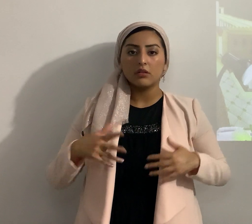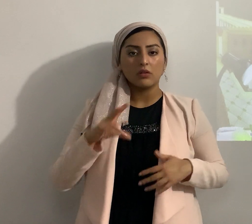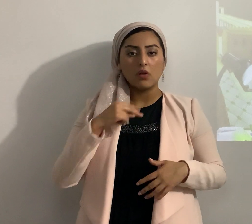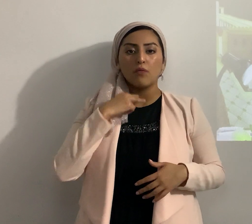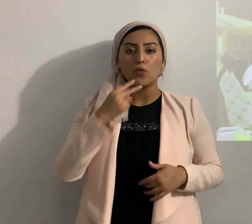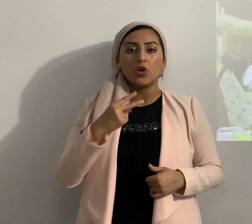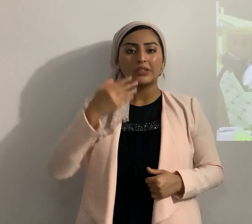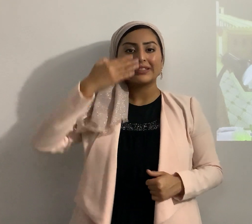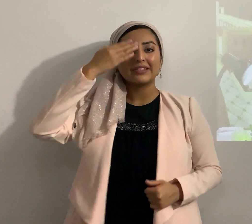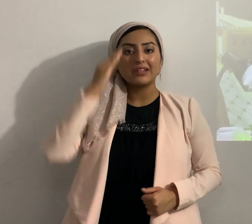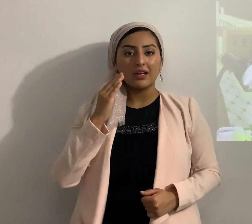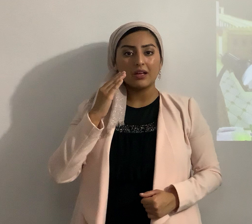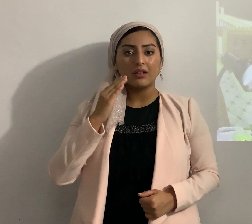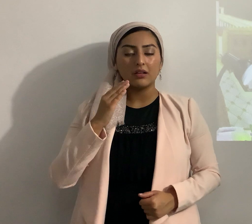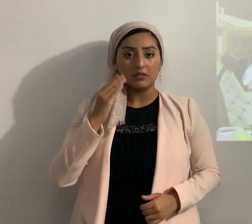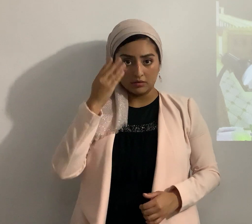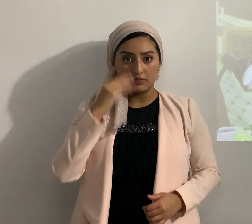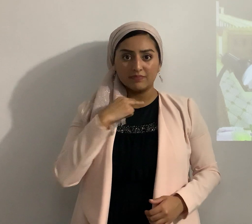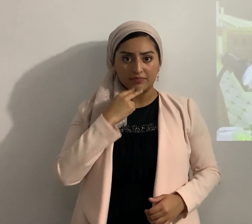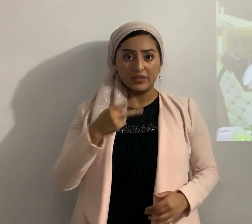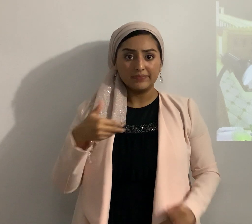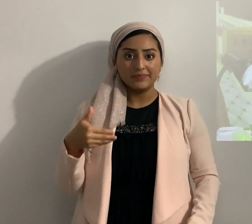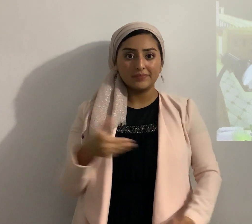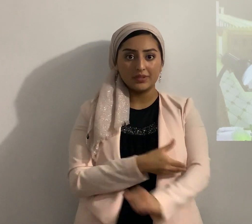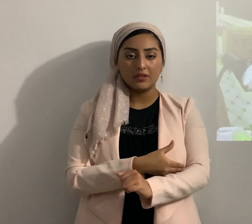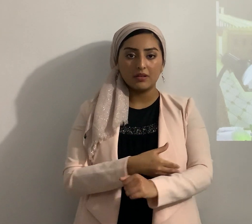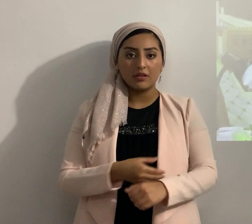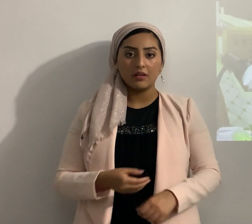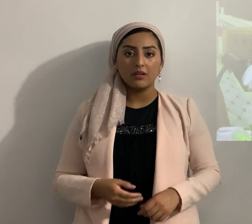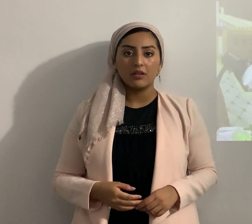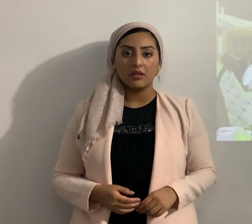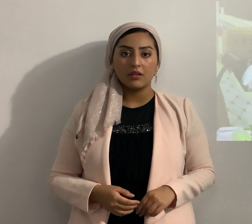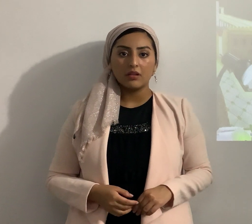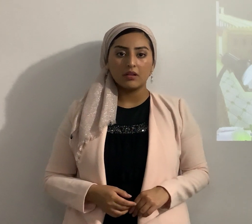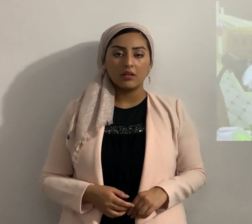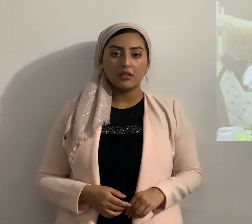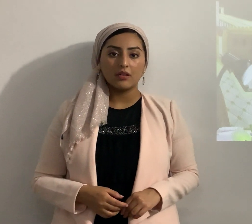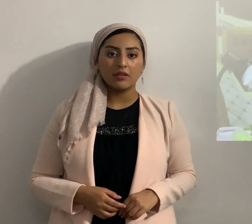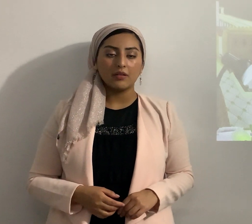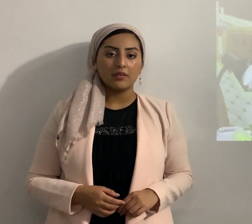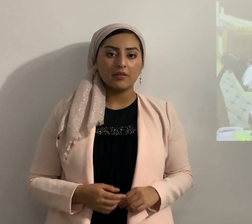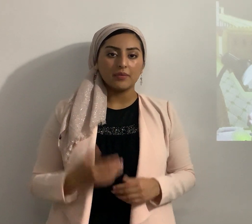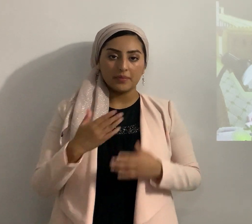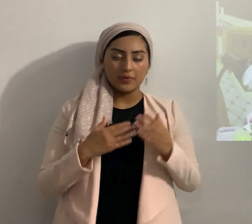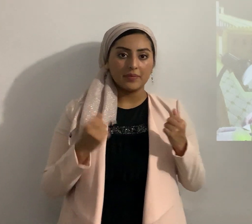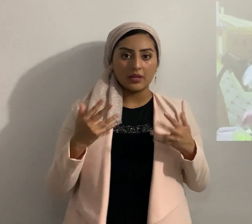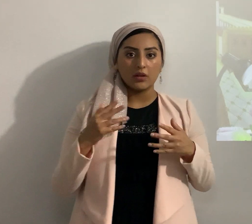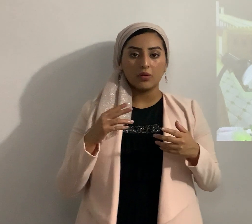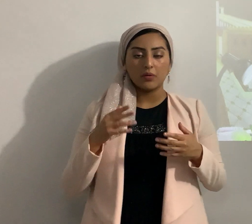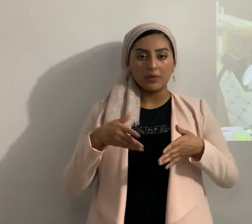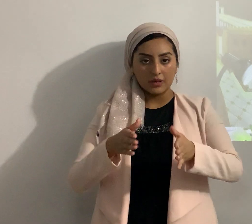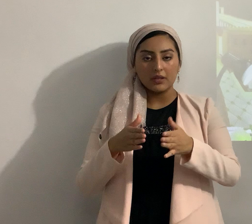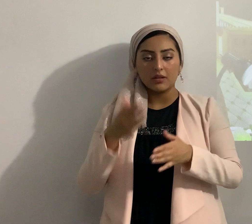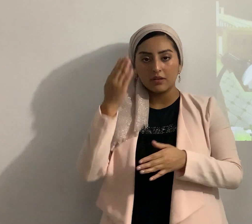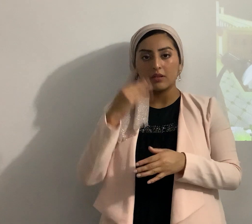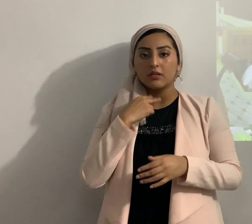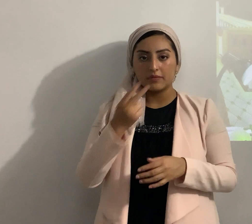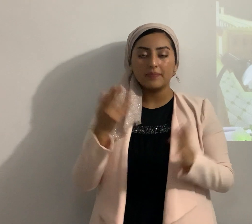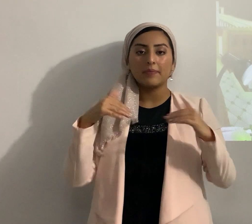eterno así habla el eterno una de las tantas maneras bueno entonces a ver entonces nada de miedo